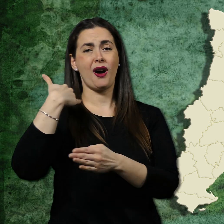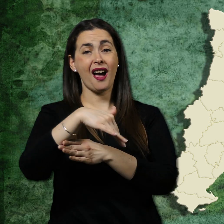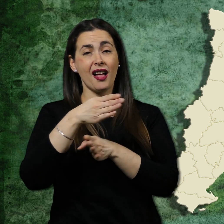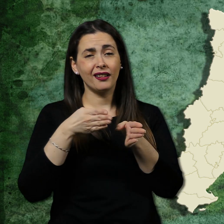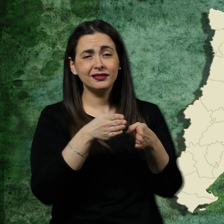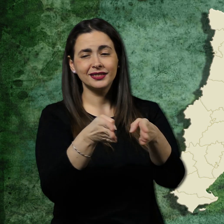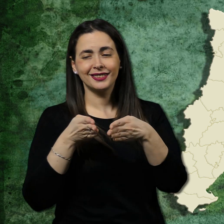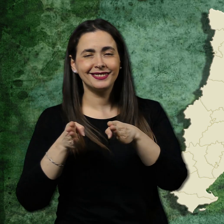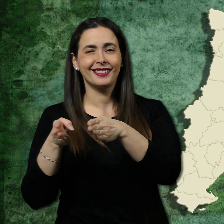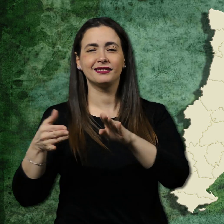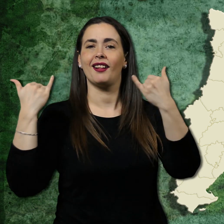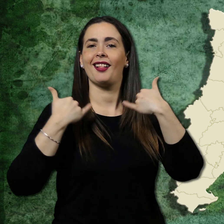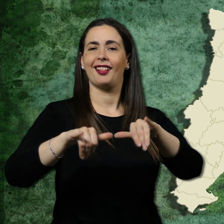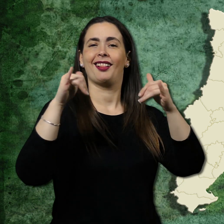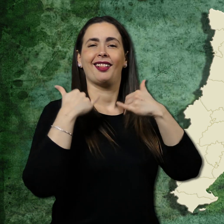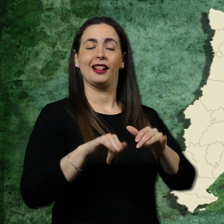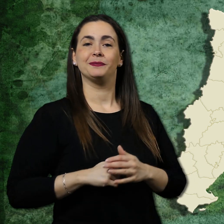Recórrer els carrers del nucli antic de la vila.